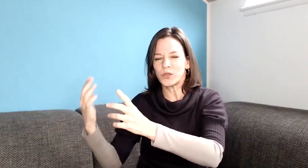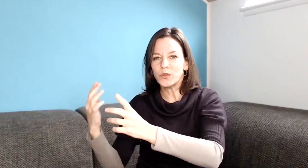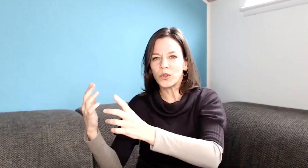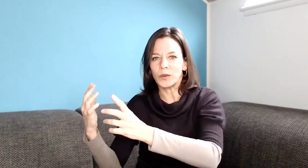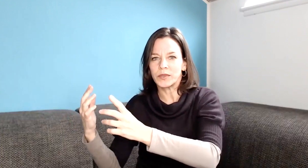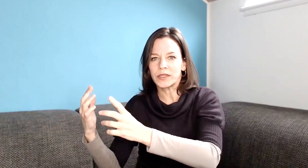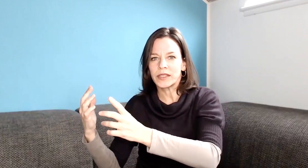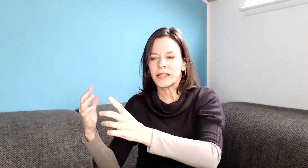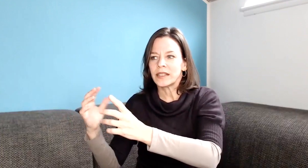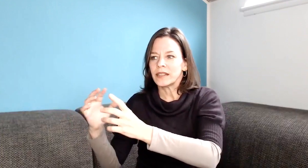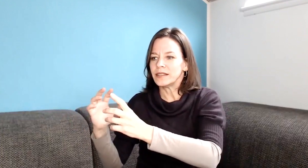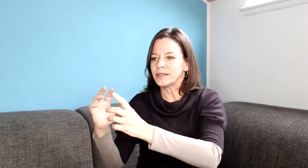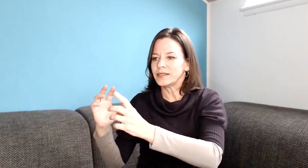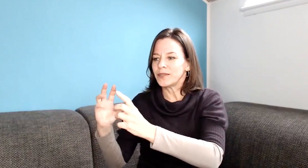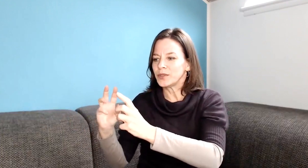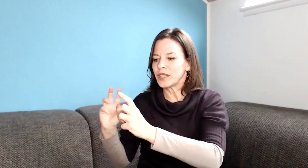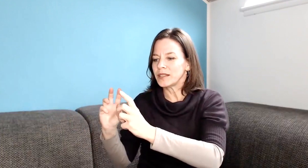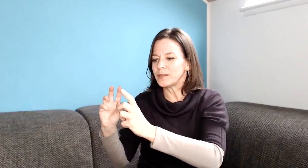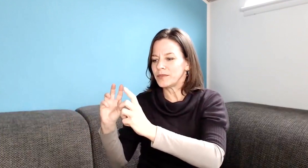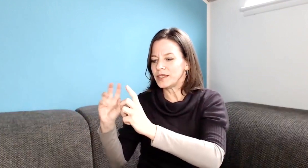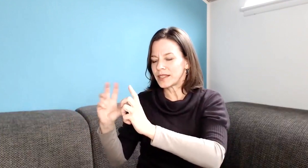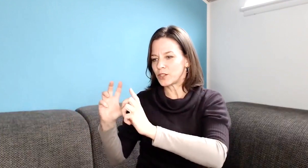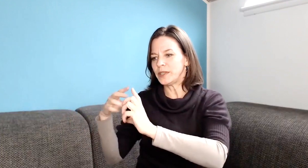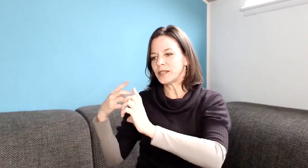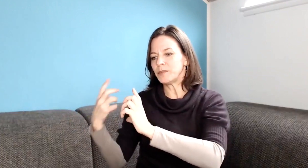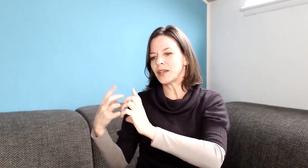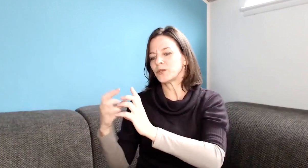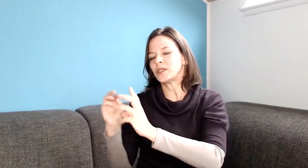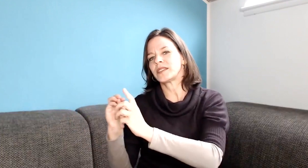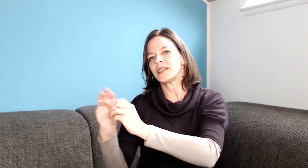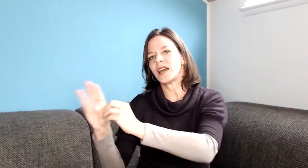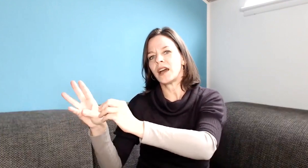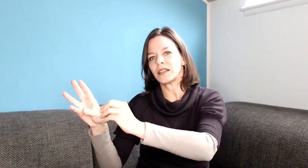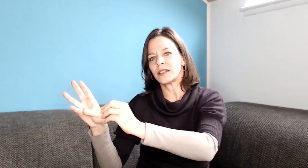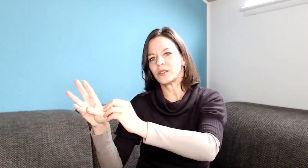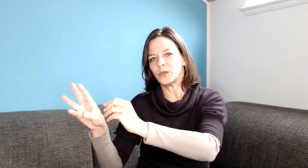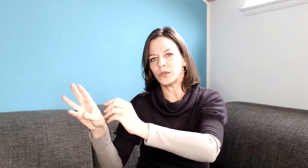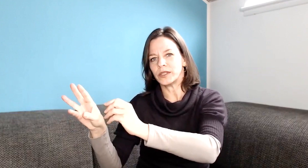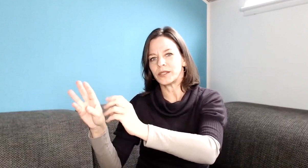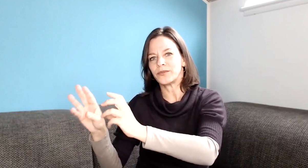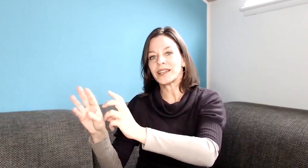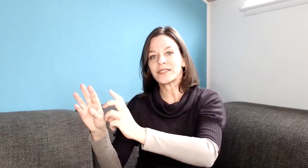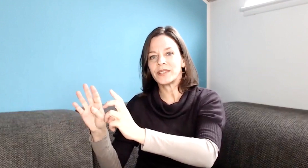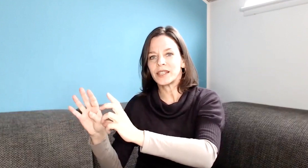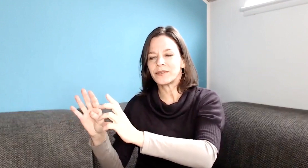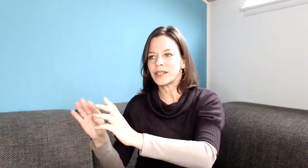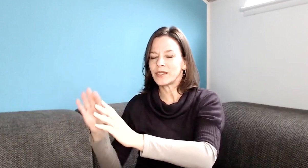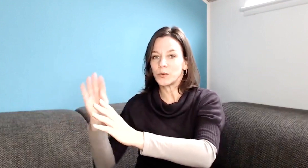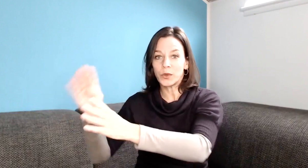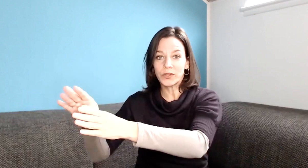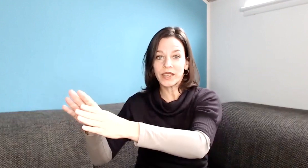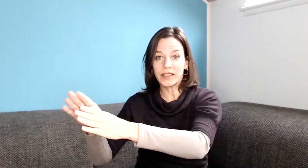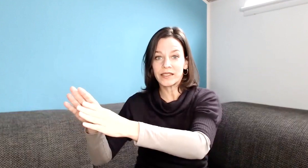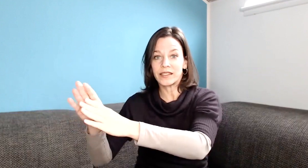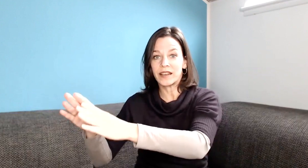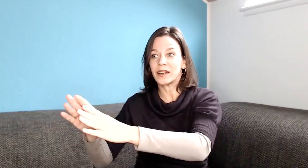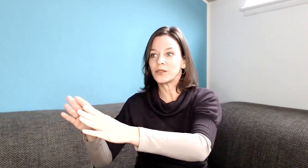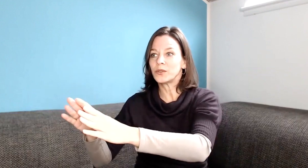zukommt. Da wird dann, die 6 spielt mehr so die Szenarien durch. Was wäre, wenn, also Worst-Case-Szenario,